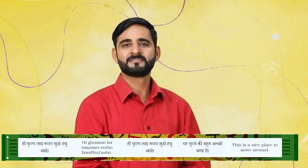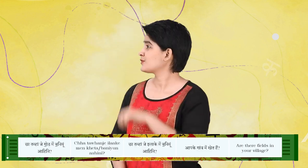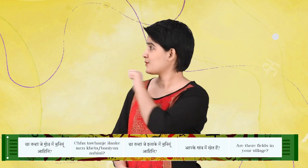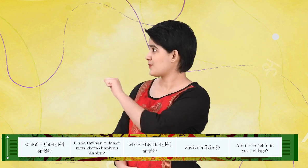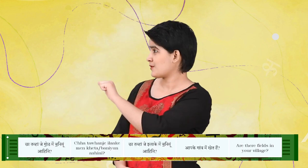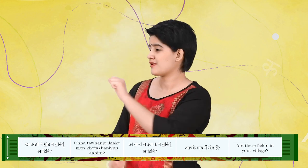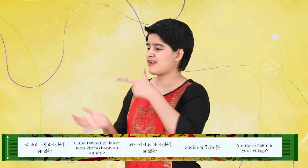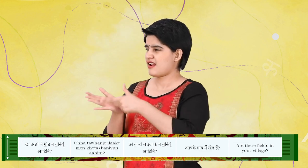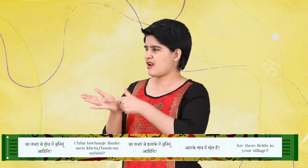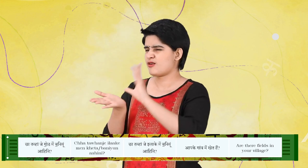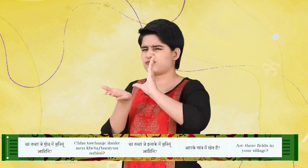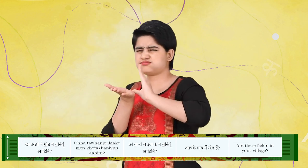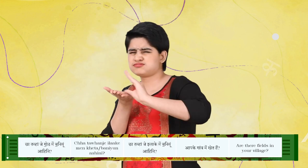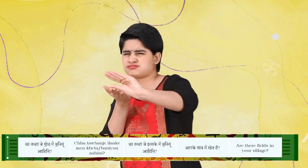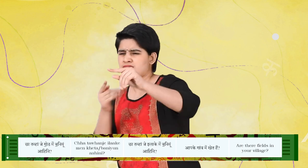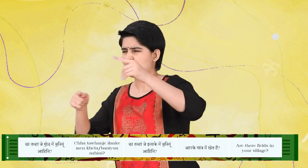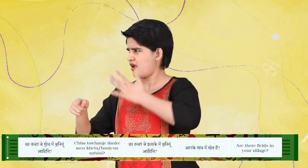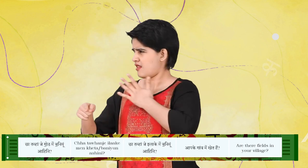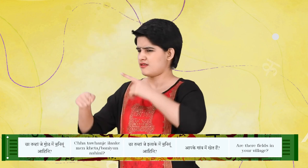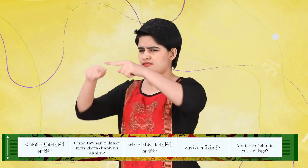चातवाँ जे गोठ में बन्यू आहिन?